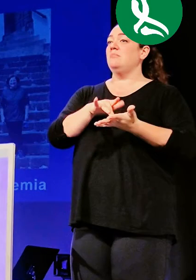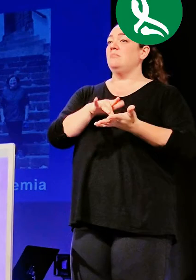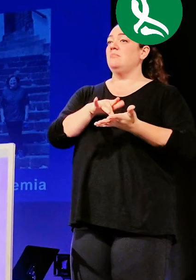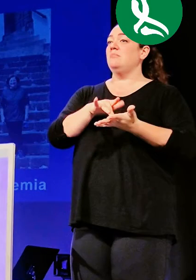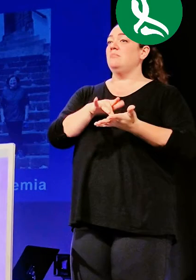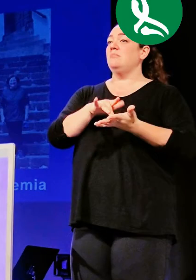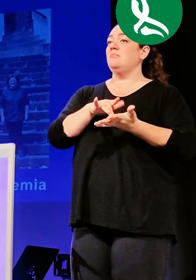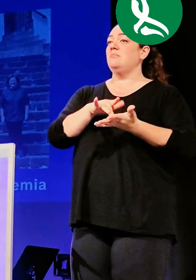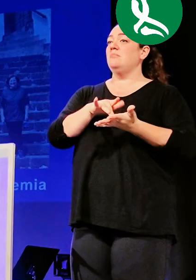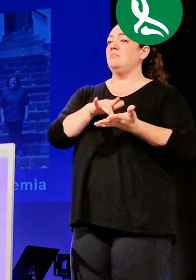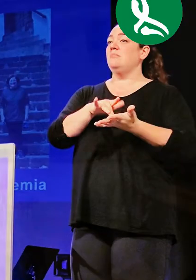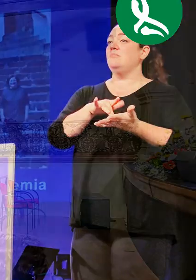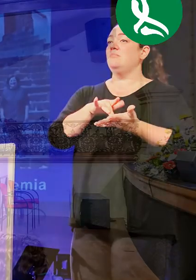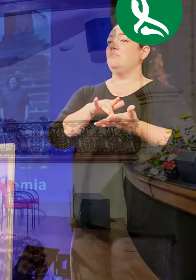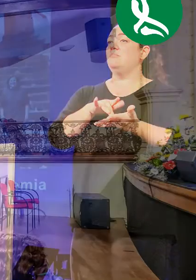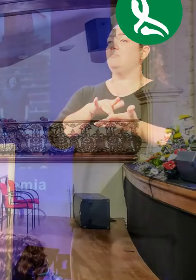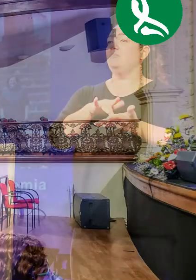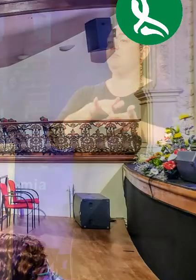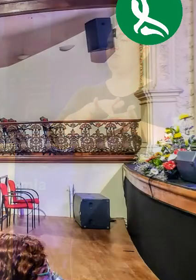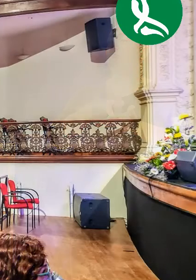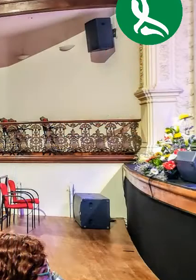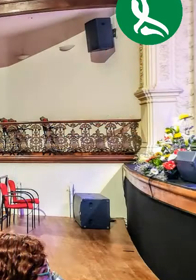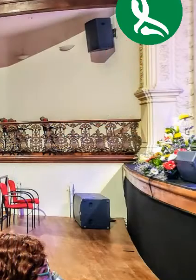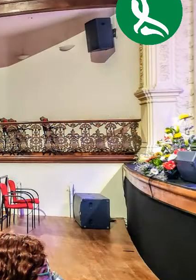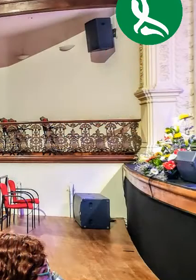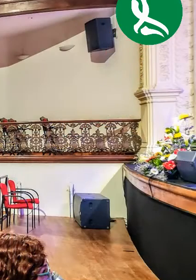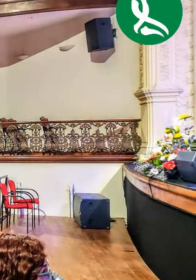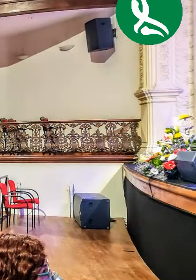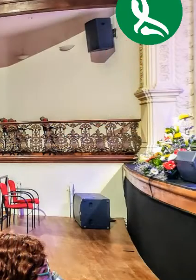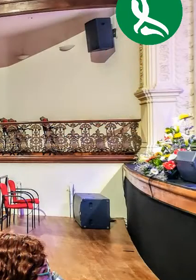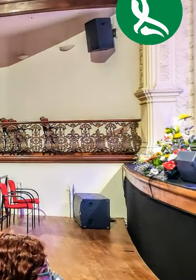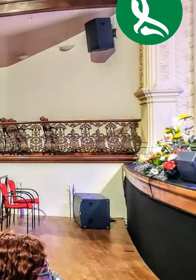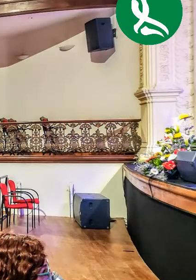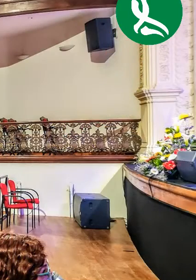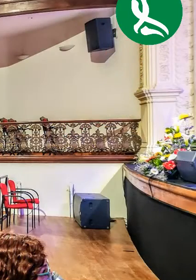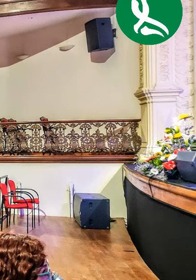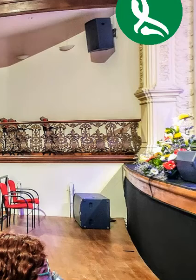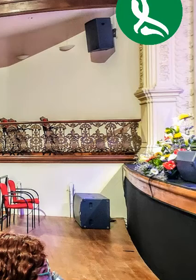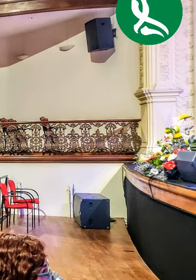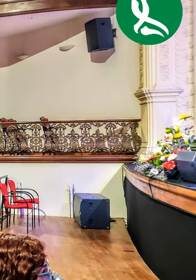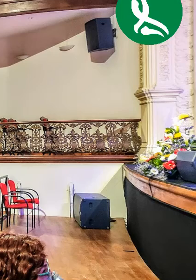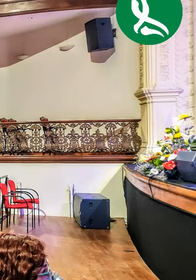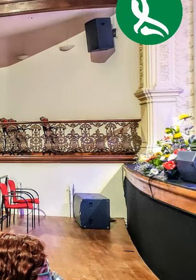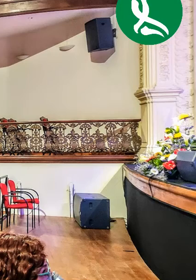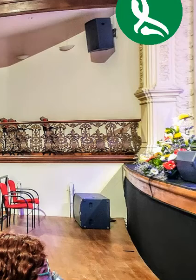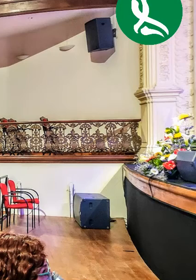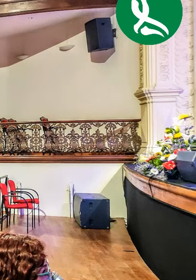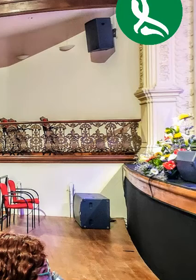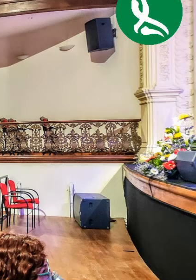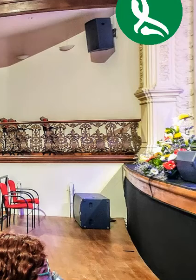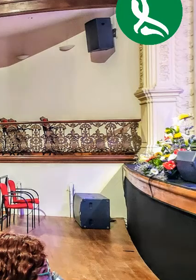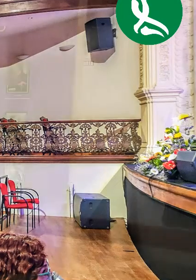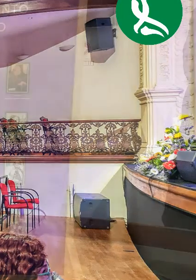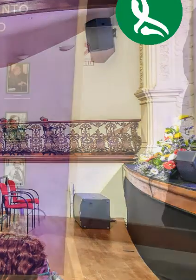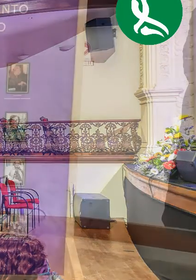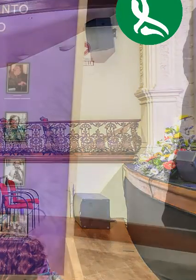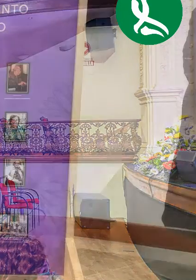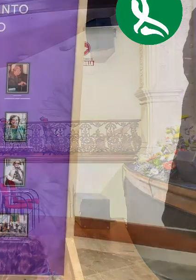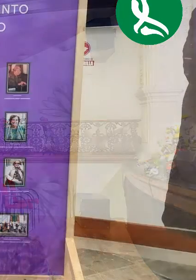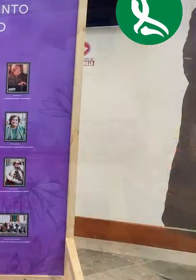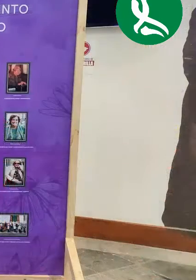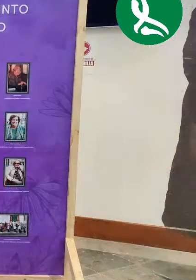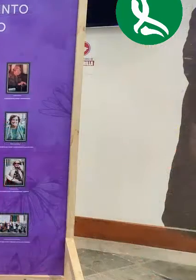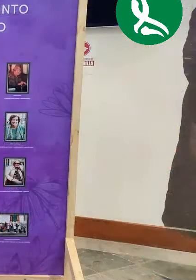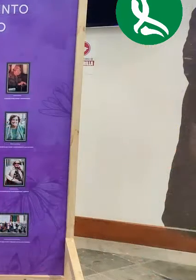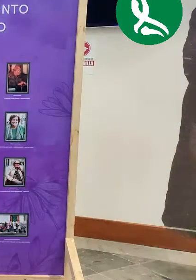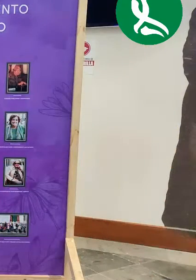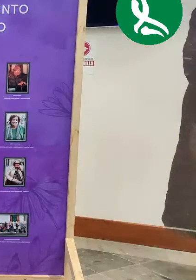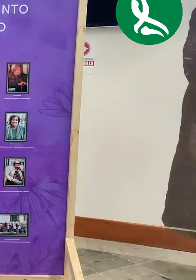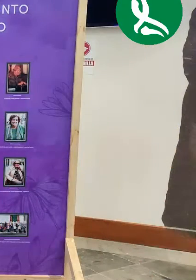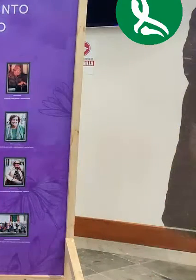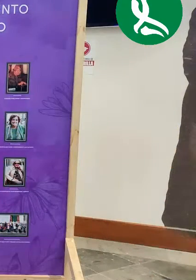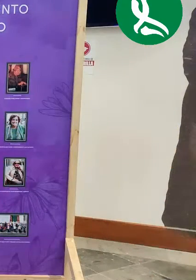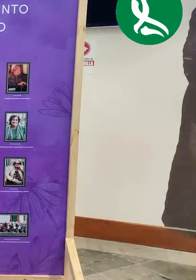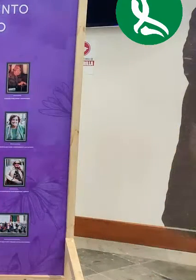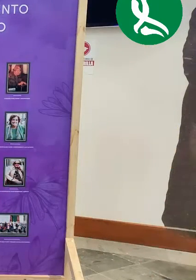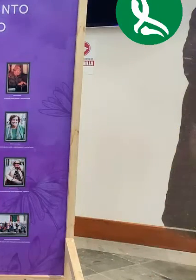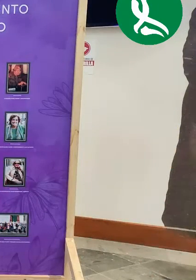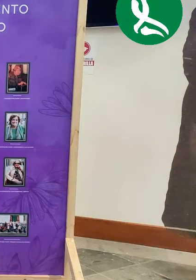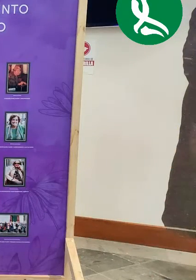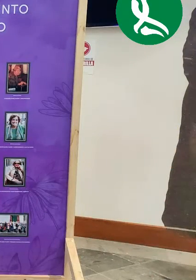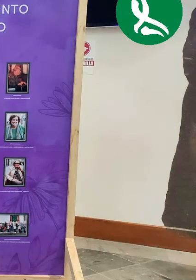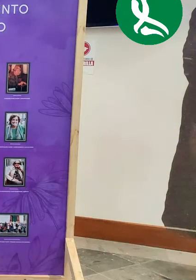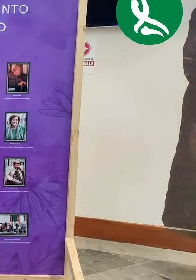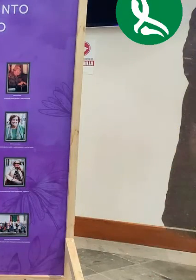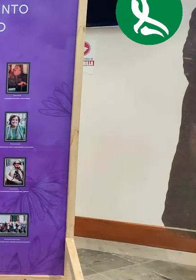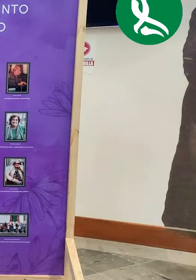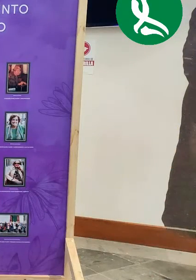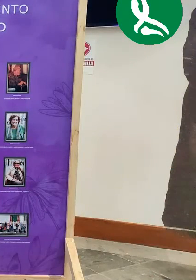comenzaron a darse servicios que aliviaban los sufrimientos cotidianos de personas por circunstancias de la vida y los utilizaban como primera puerta de salida a una